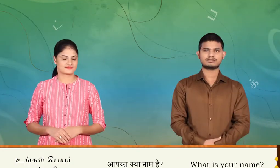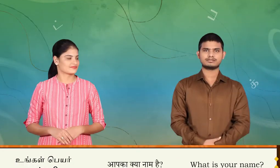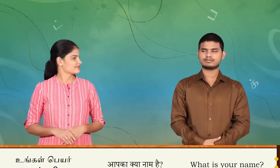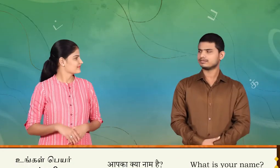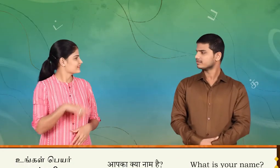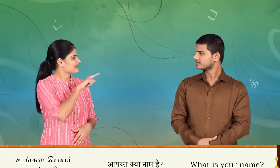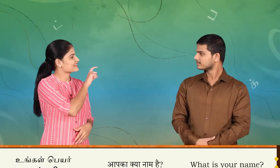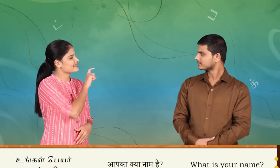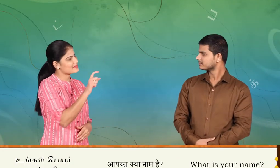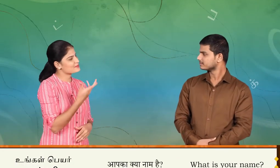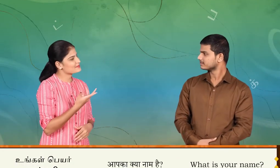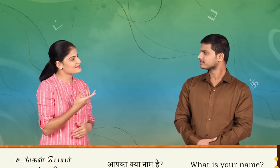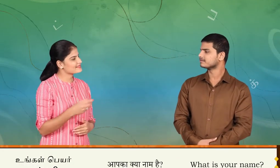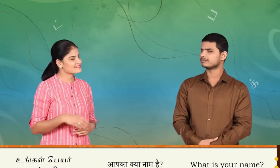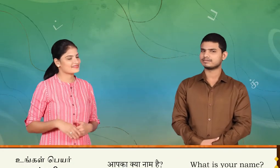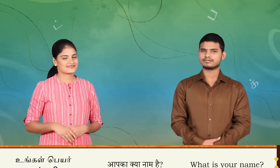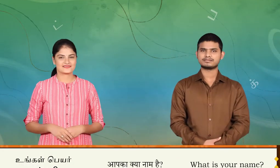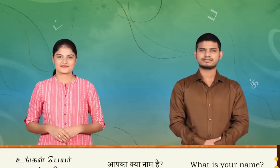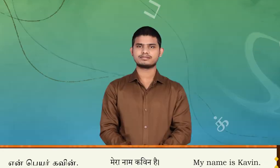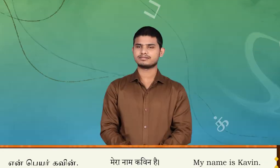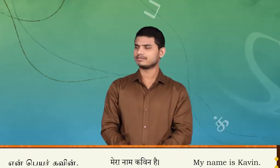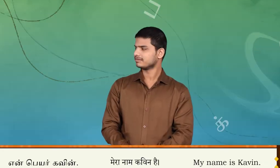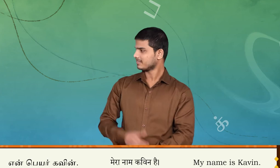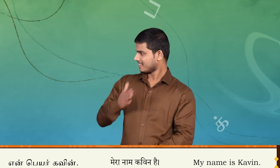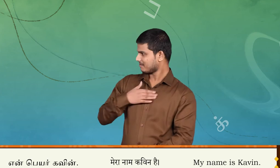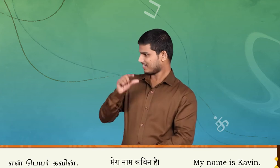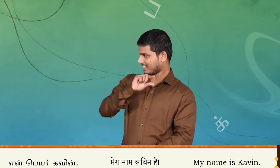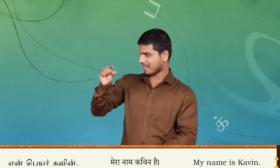உங்கள் பெயர் என்ன? என் பெயர் கவைனி